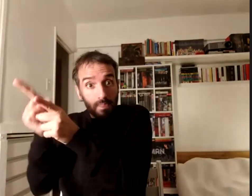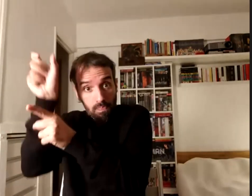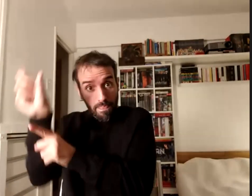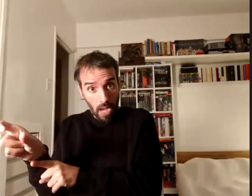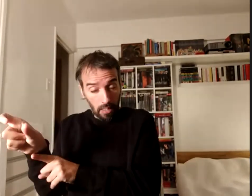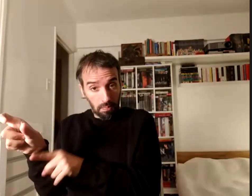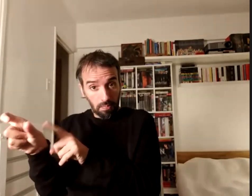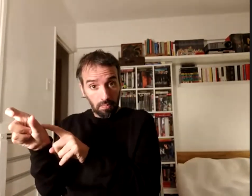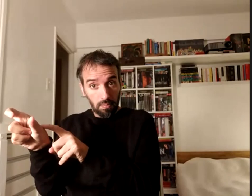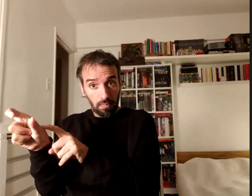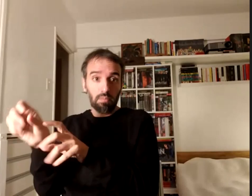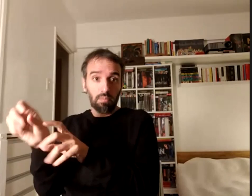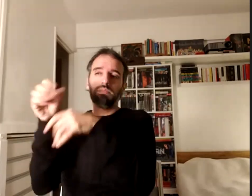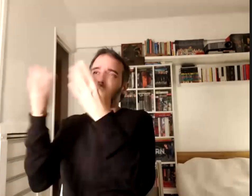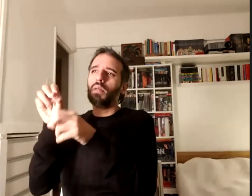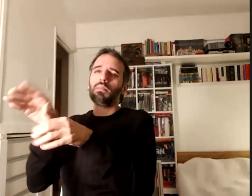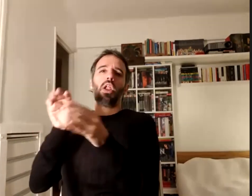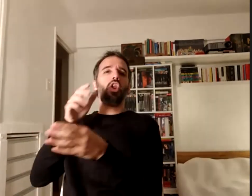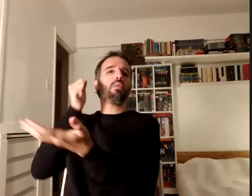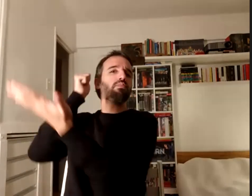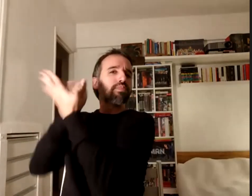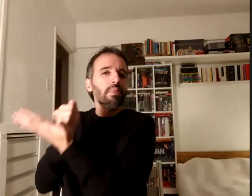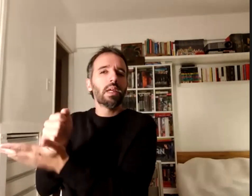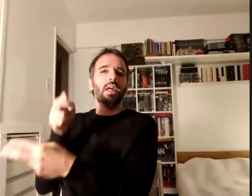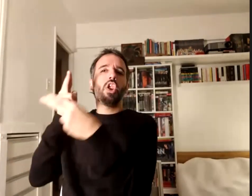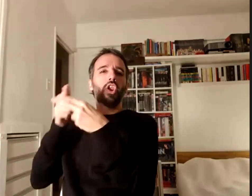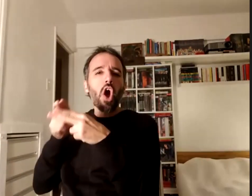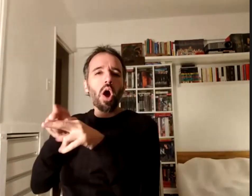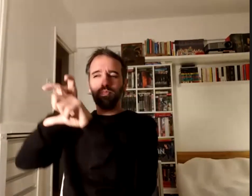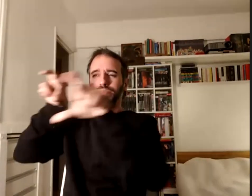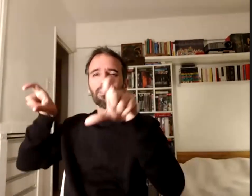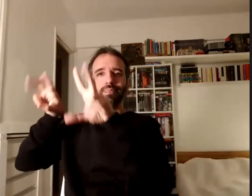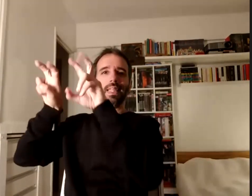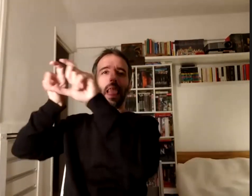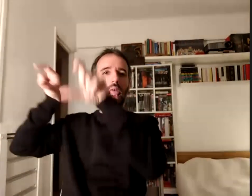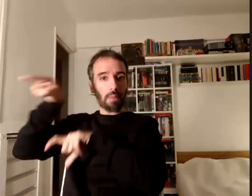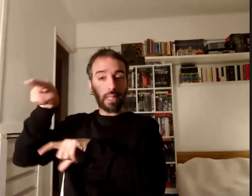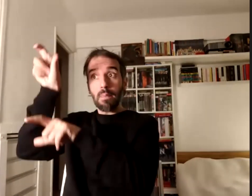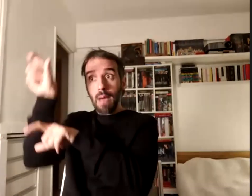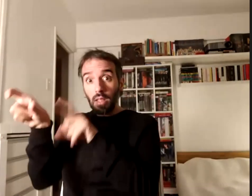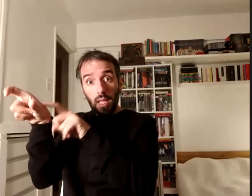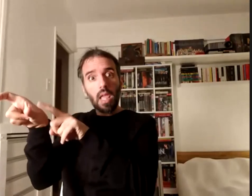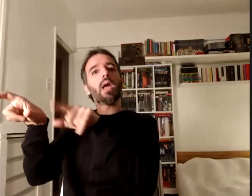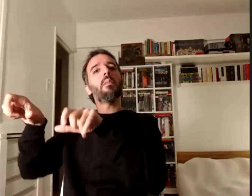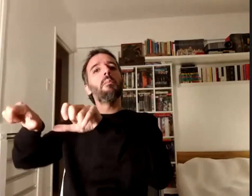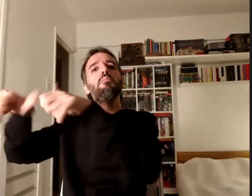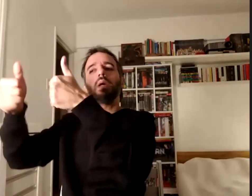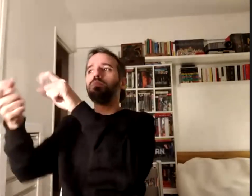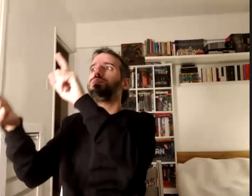denominados diagnosticados categorizados empieza a hacerse oír y empieza a